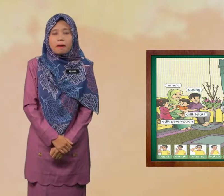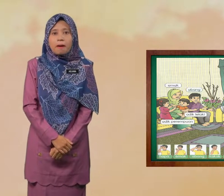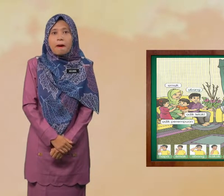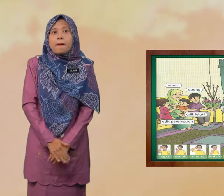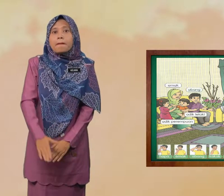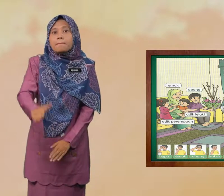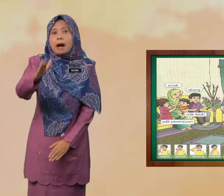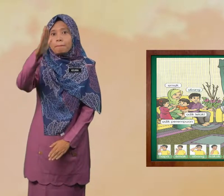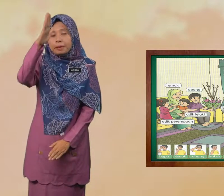Bapa